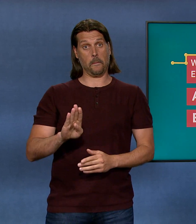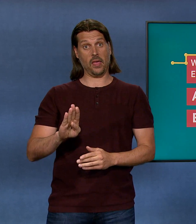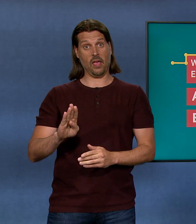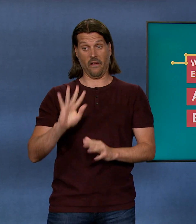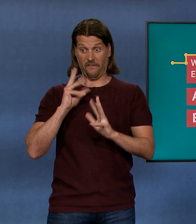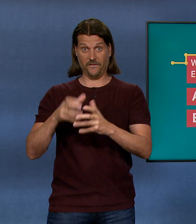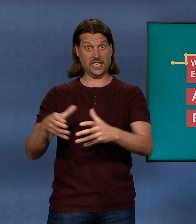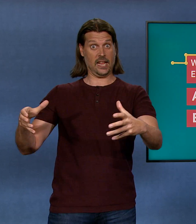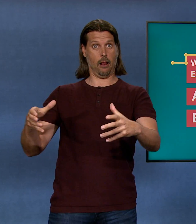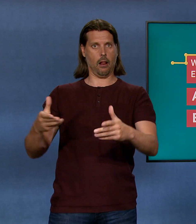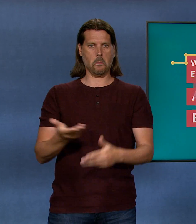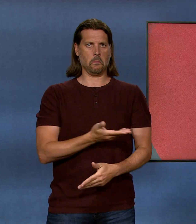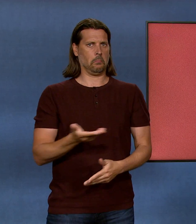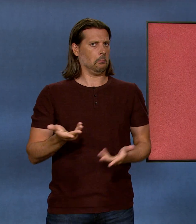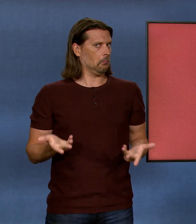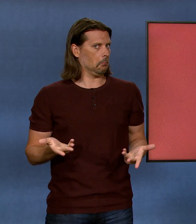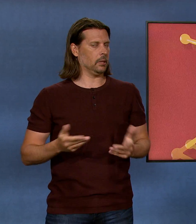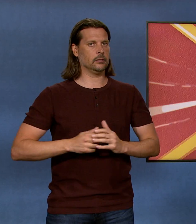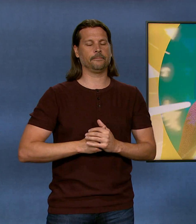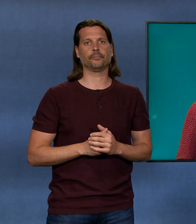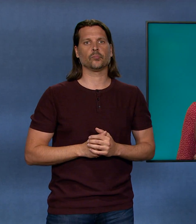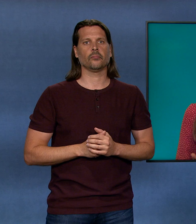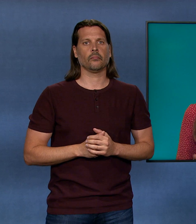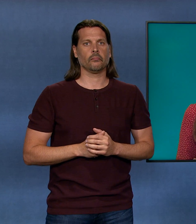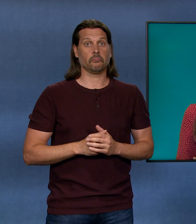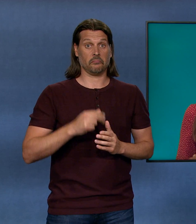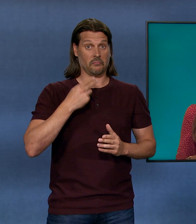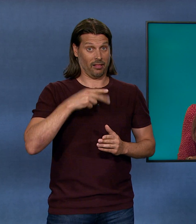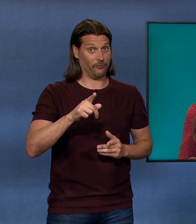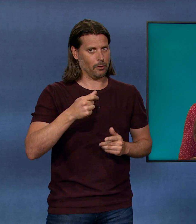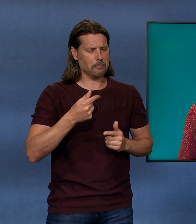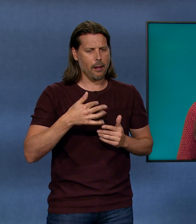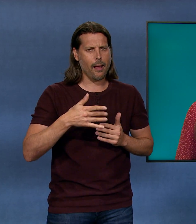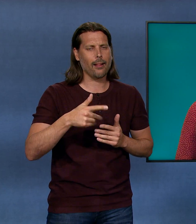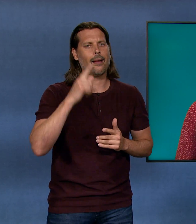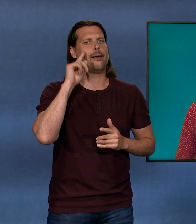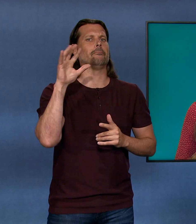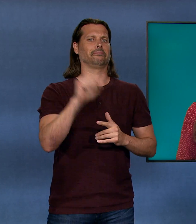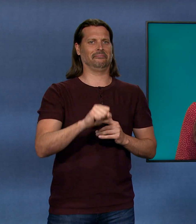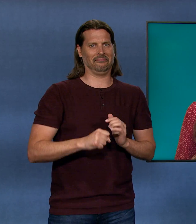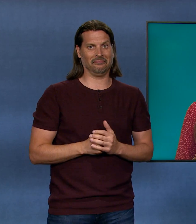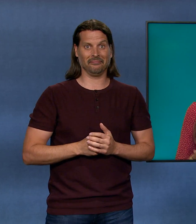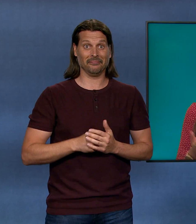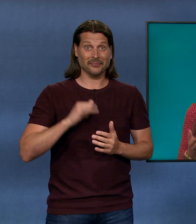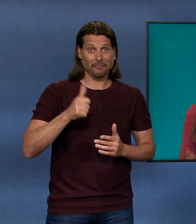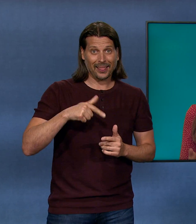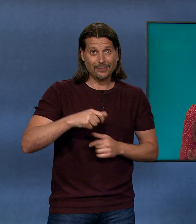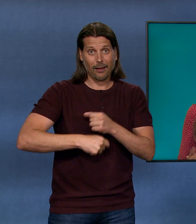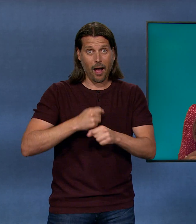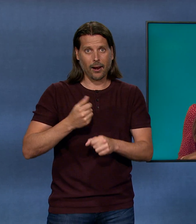ganz viel davon hat? Die Antwort findest du jetzt gerade heraus. Und ja, Gas und Benzin sind in diesem